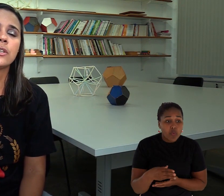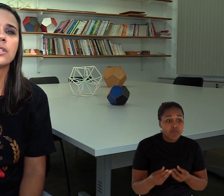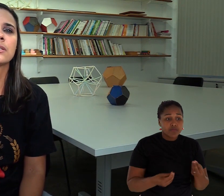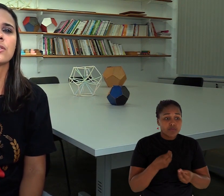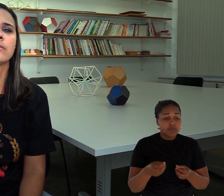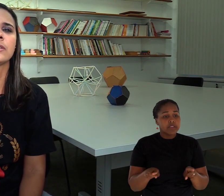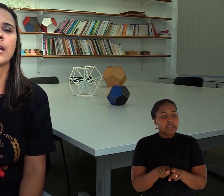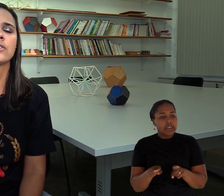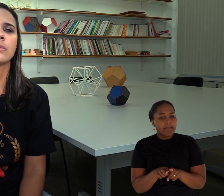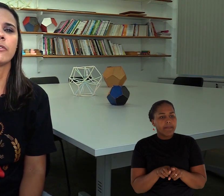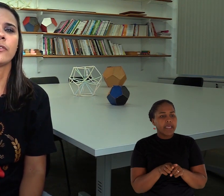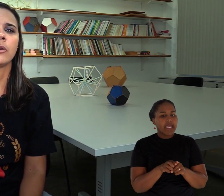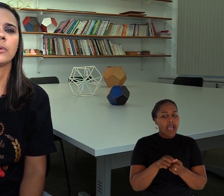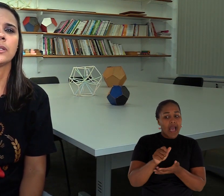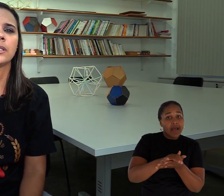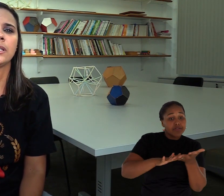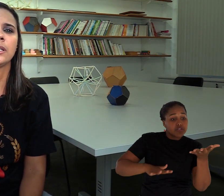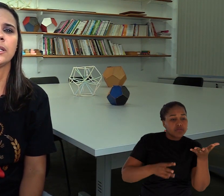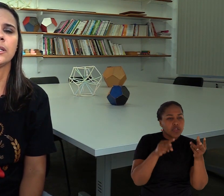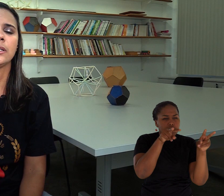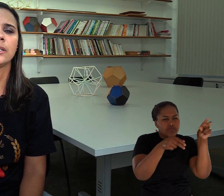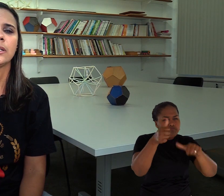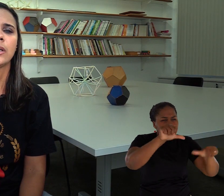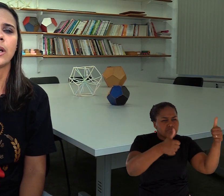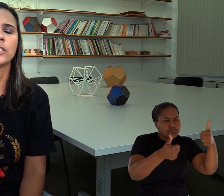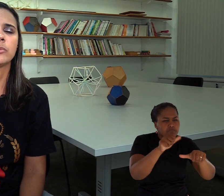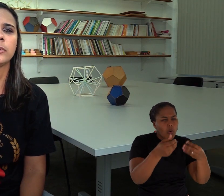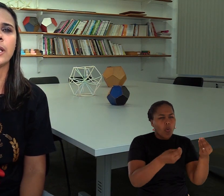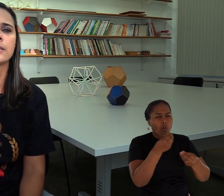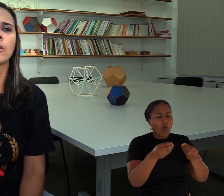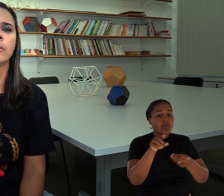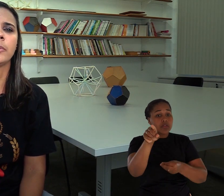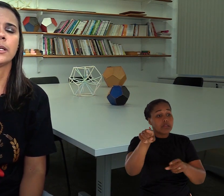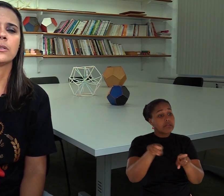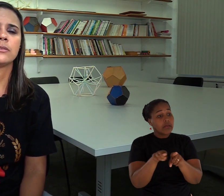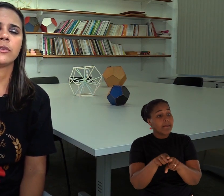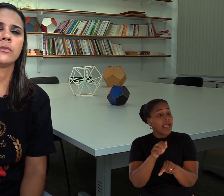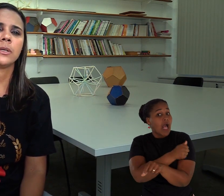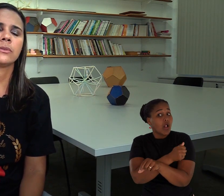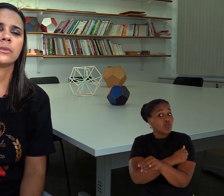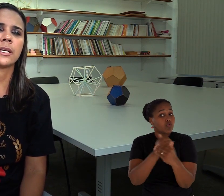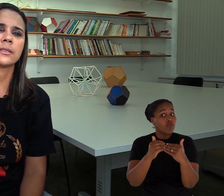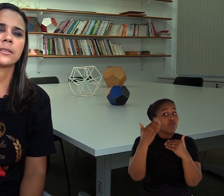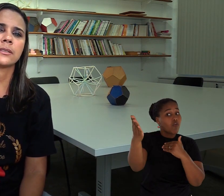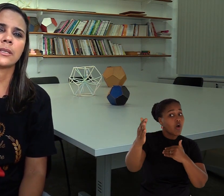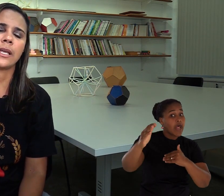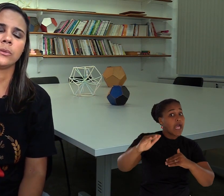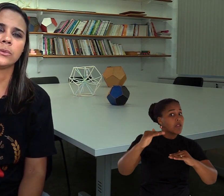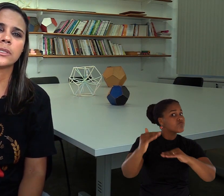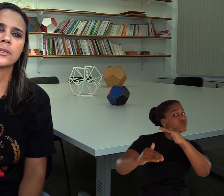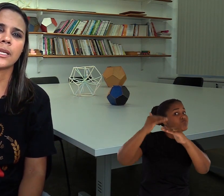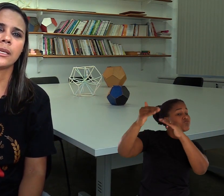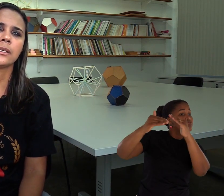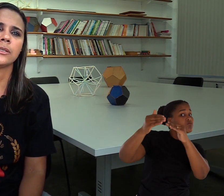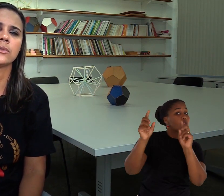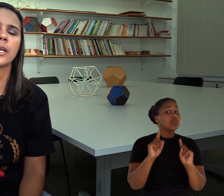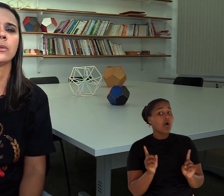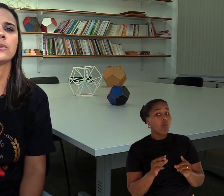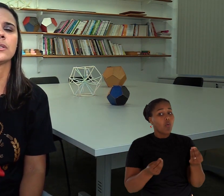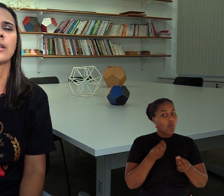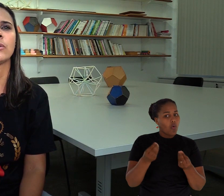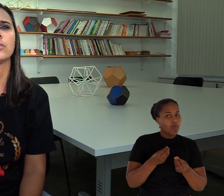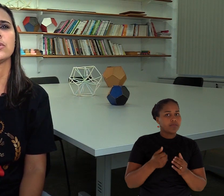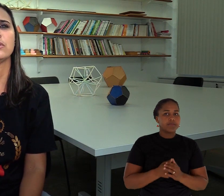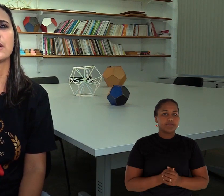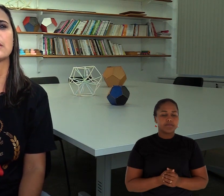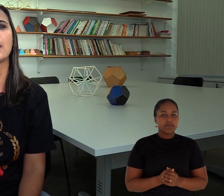corrigir as atividades de uma forma que a gente pudesse acompanhar o desenvolvimento das alunas e dos